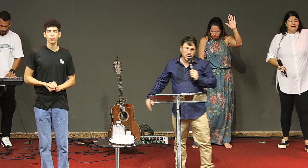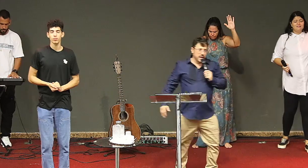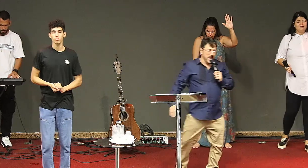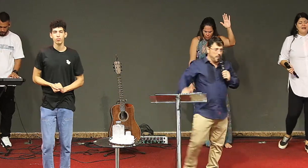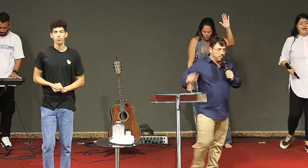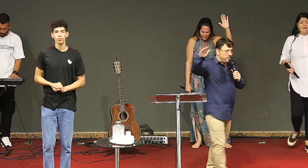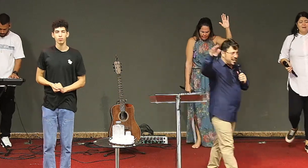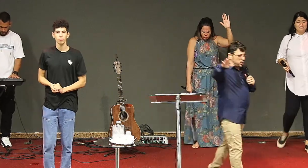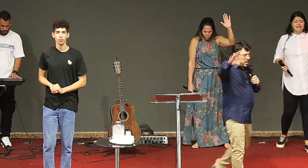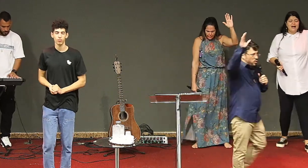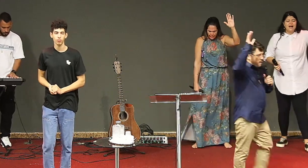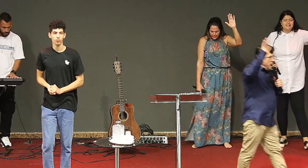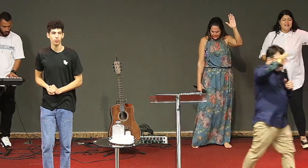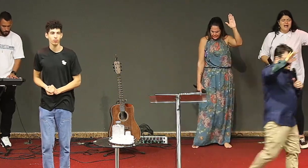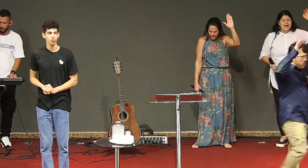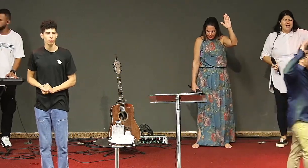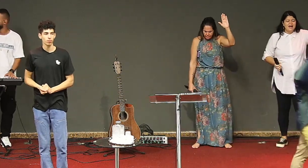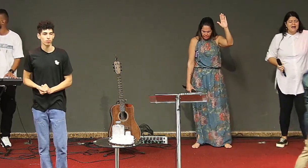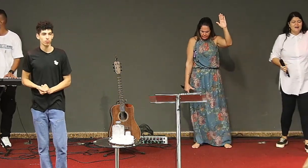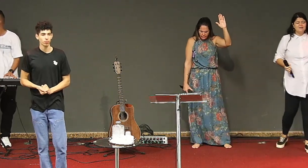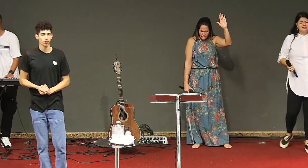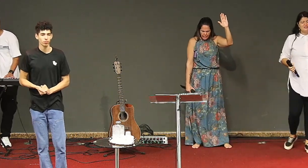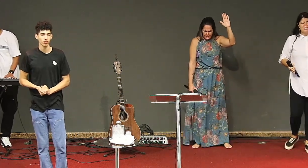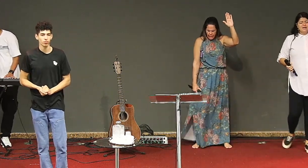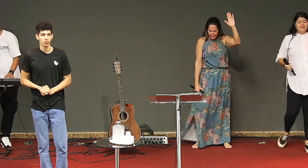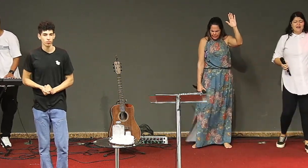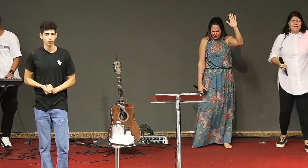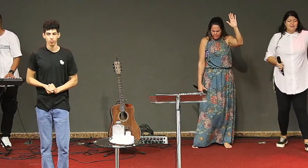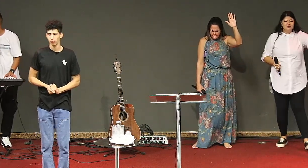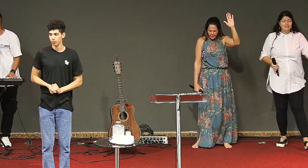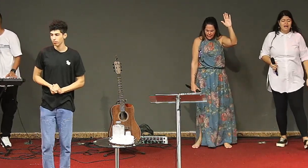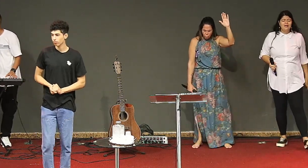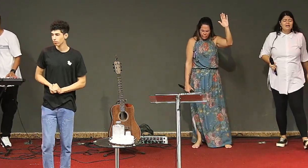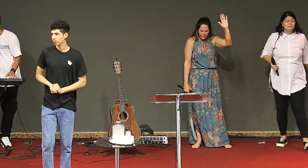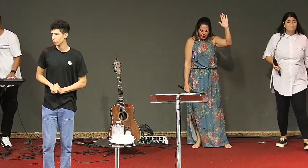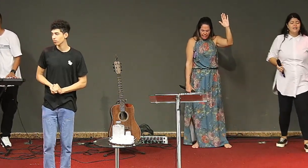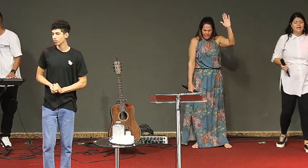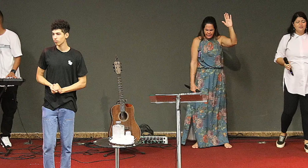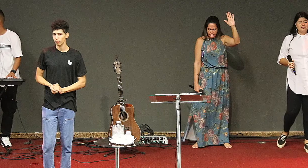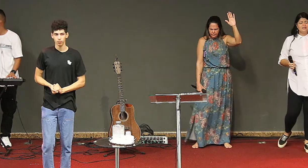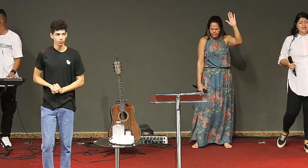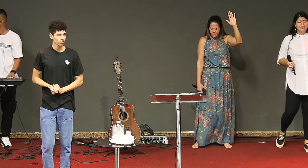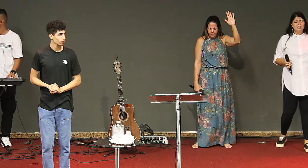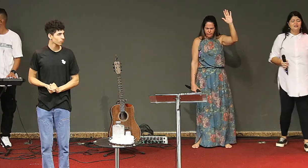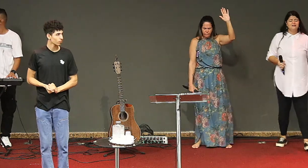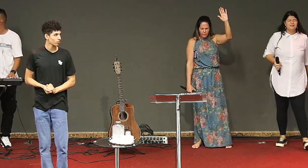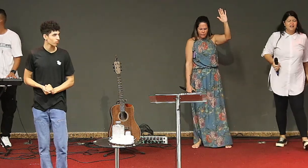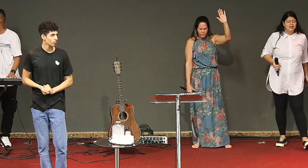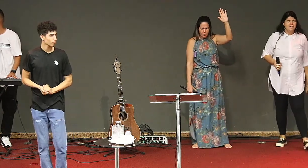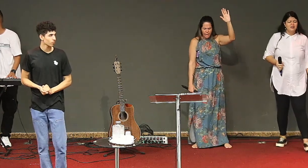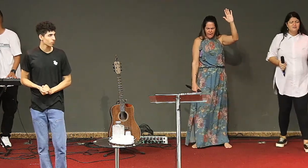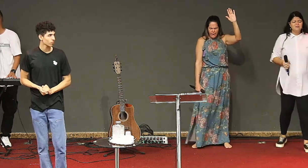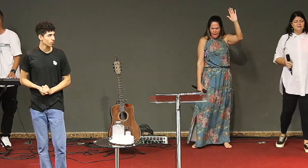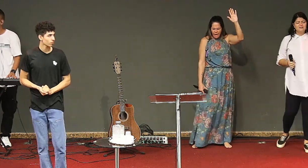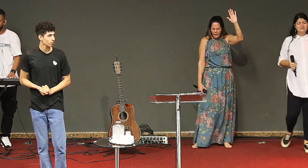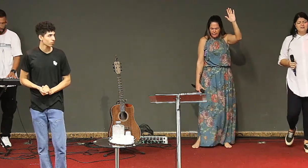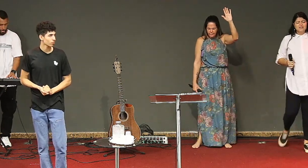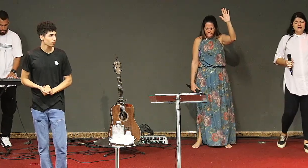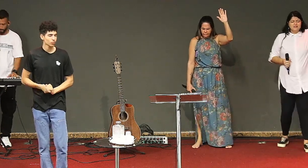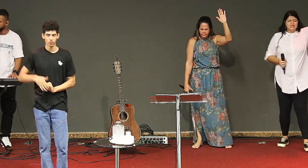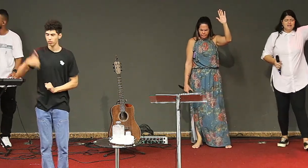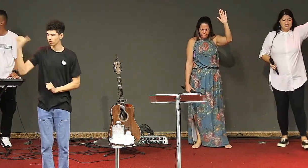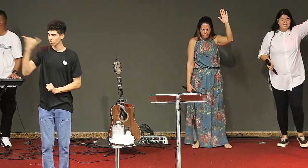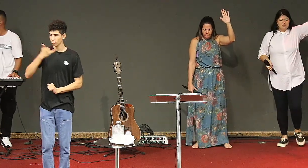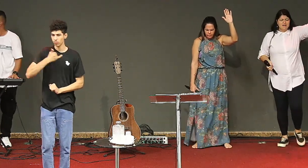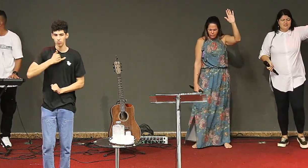eu profetizo a volta do brilho nos olhos eu profetizo a volta do coração em